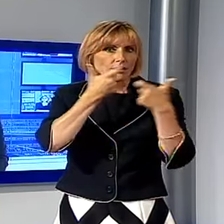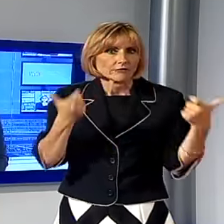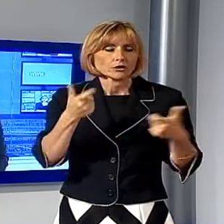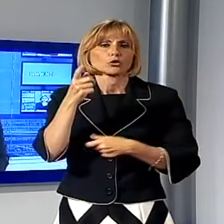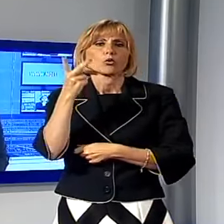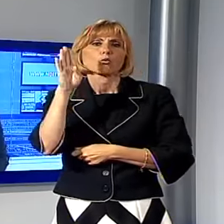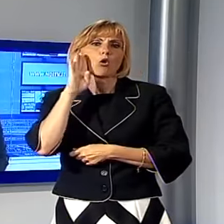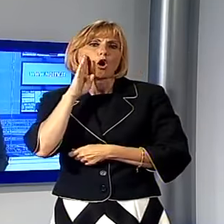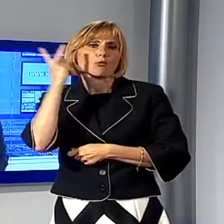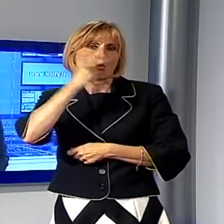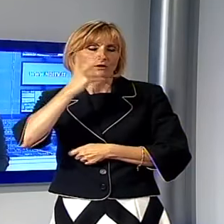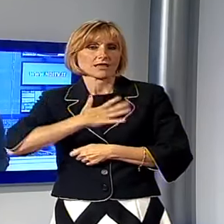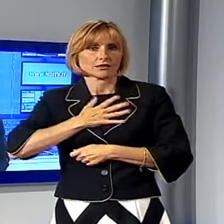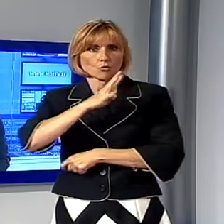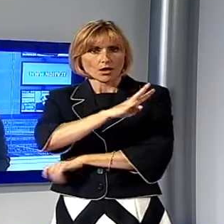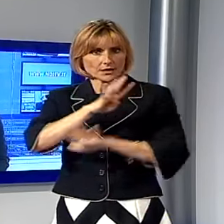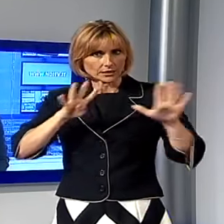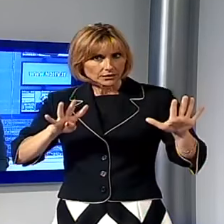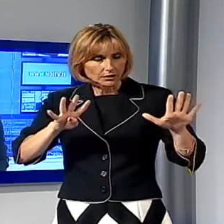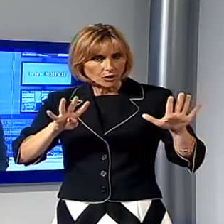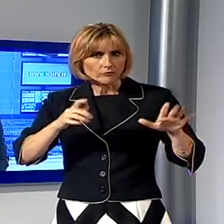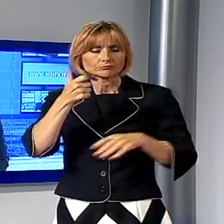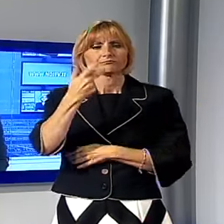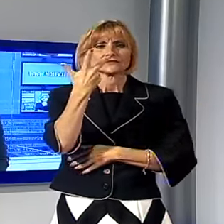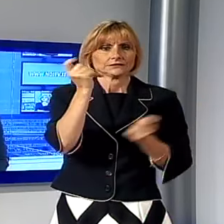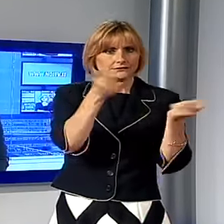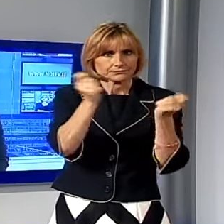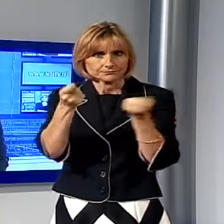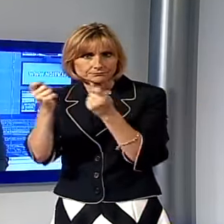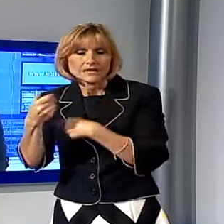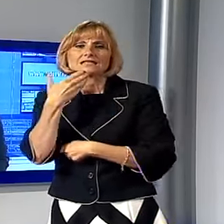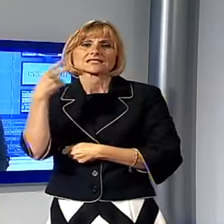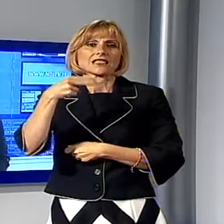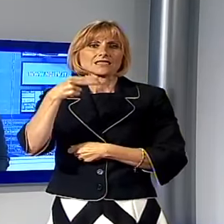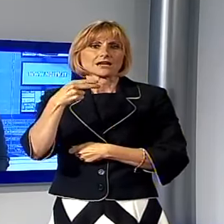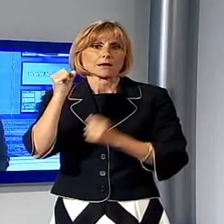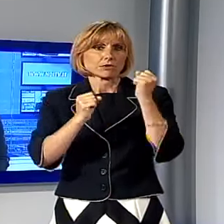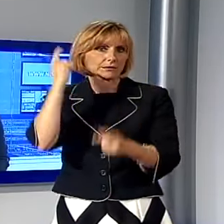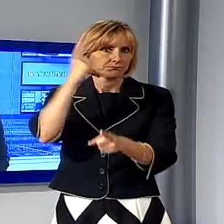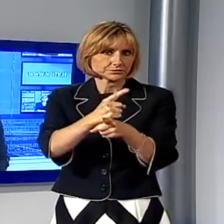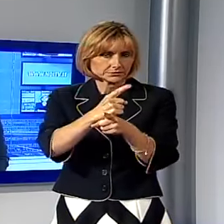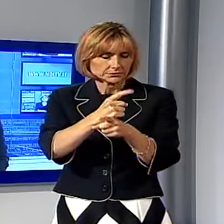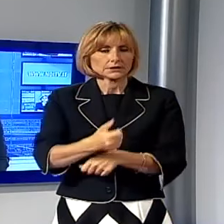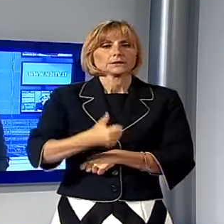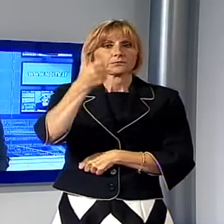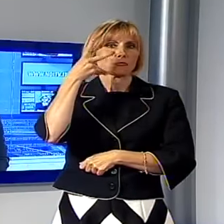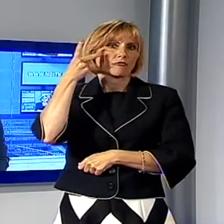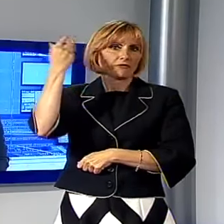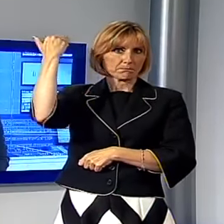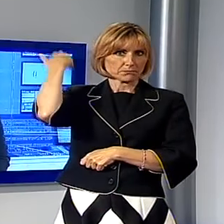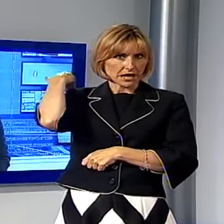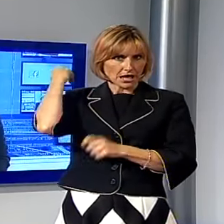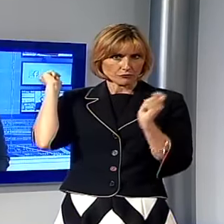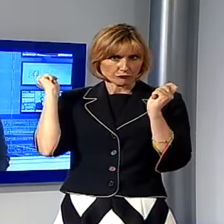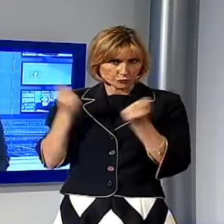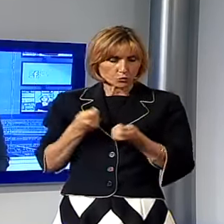denunciato dalla polizia per tre furti ai danni dello stesso bar di Sant'Anna. Il primo risale a febbraio, quando